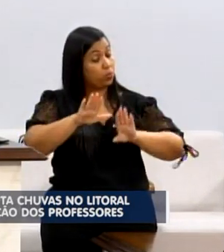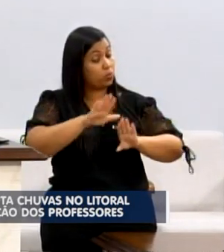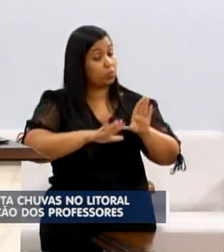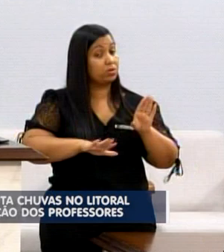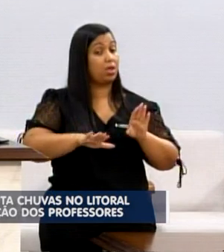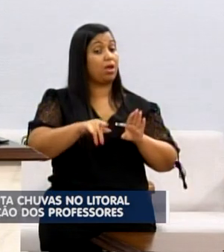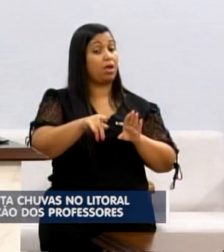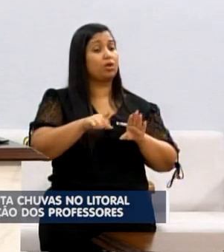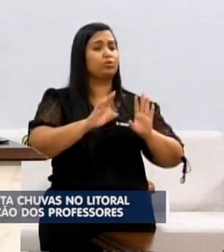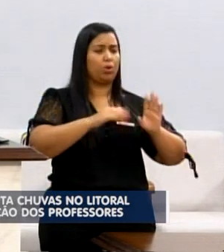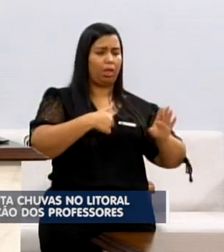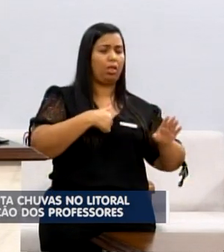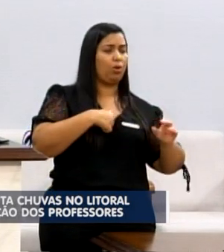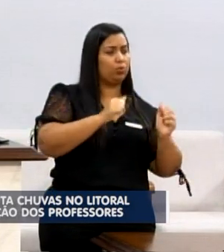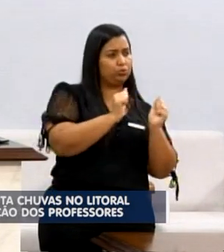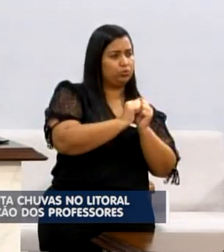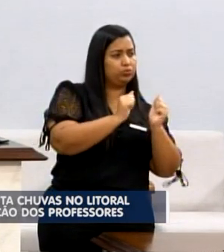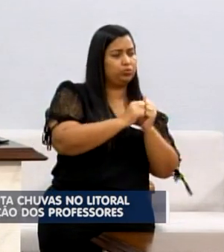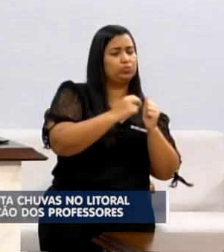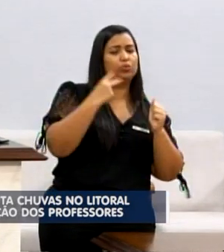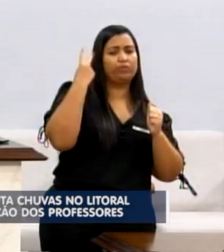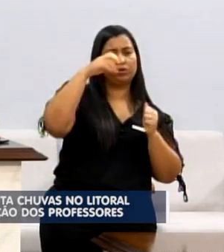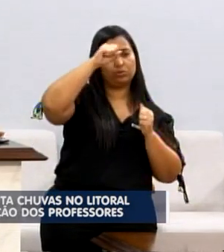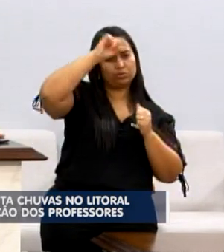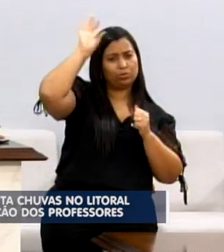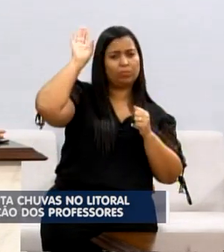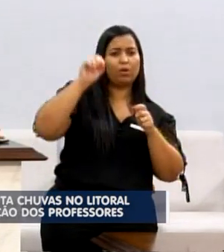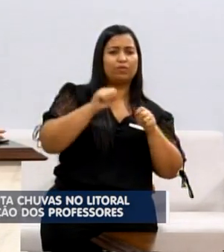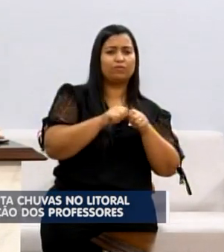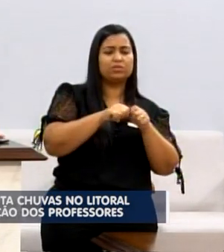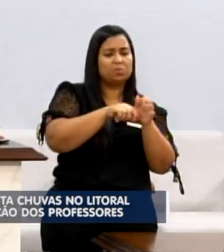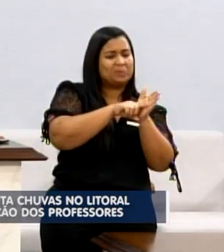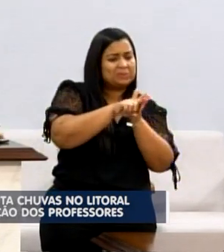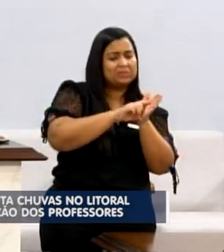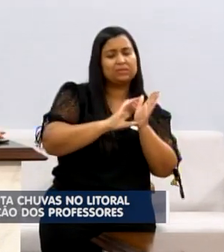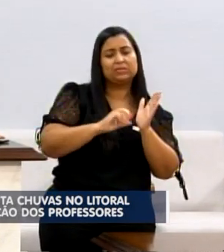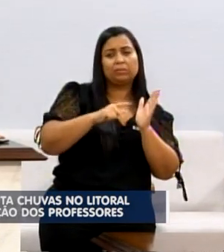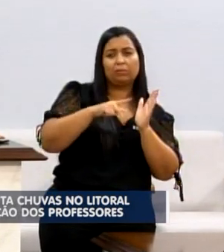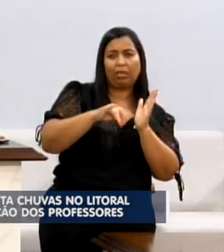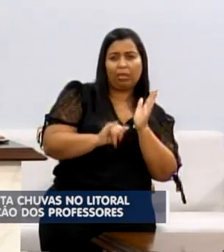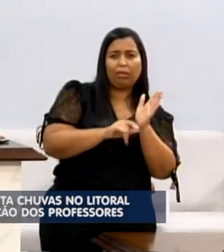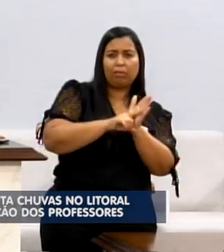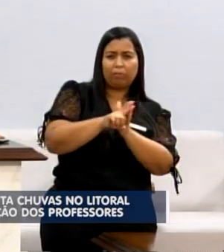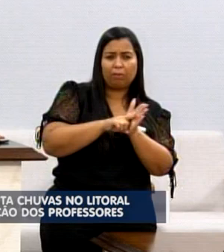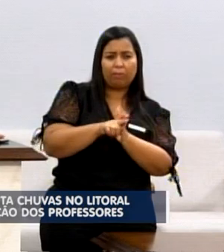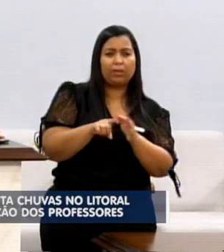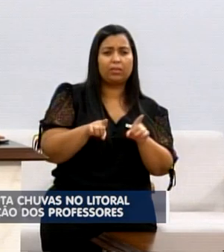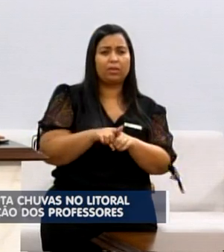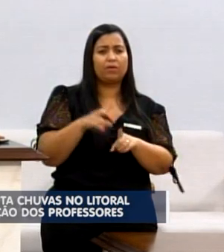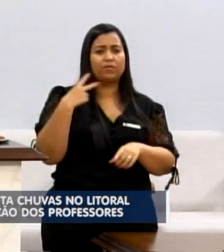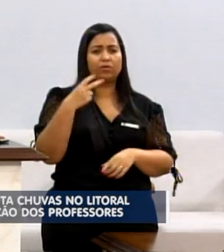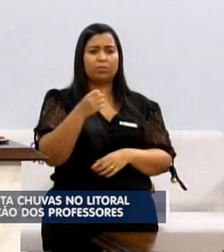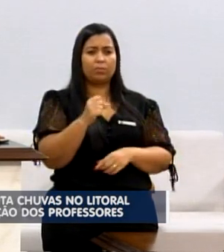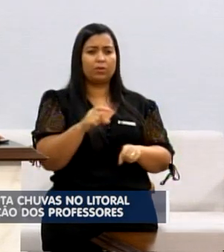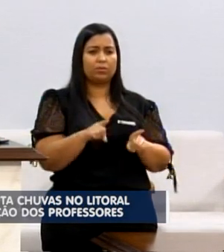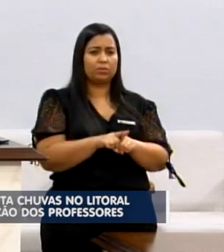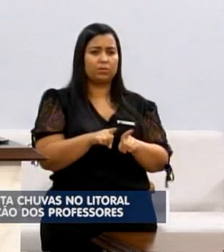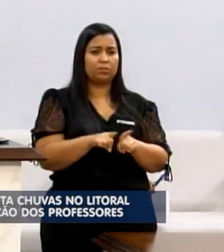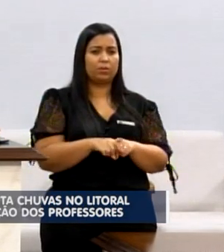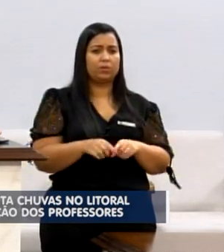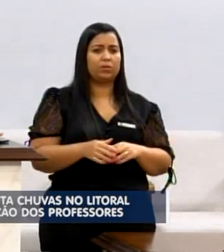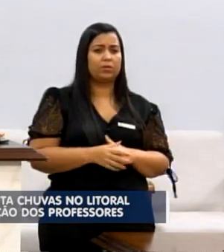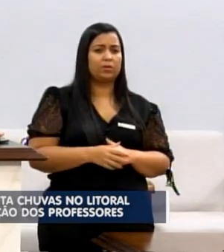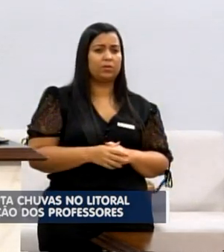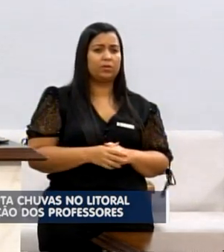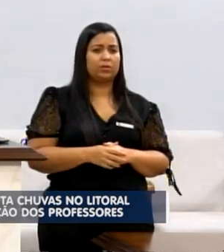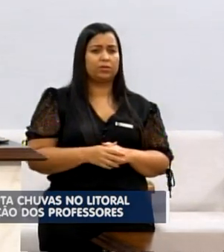Participei de uma CPI, junto com o vereador João Paulo, o vereador Branco, o vereador Rossini, e a gente